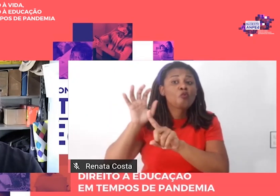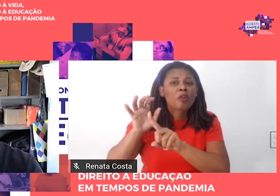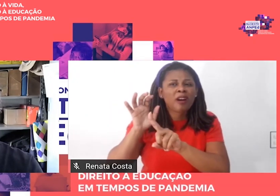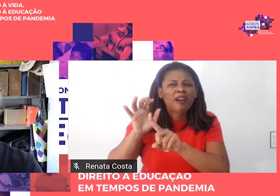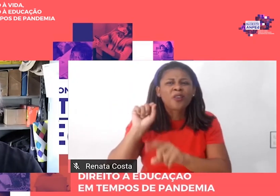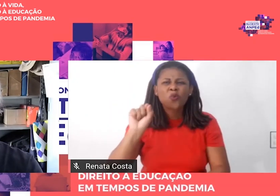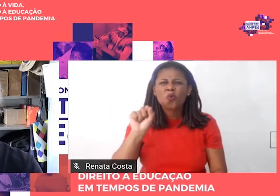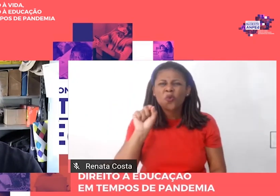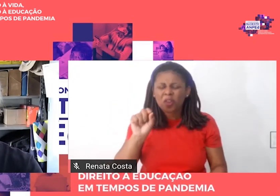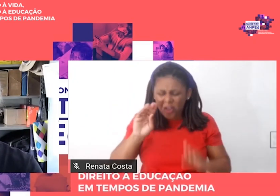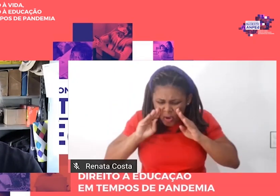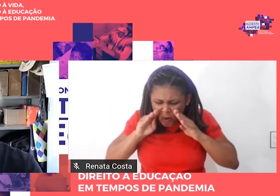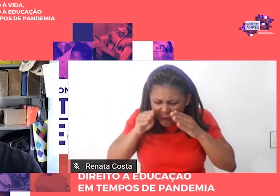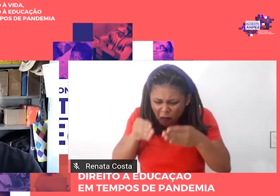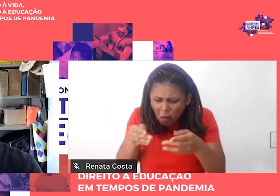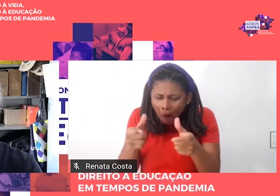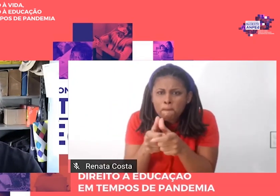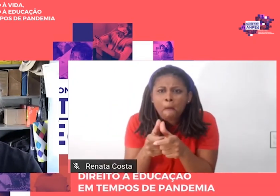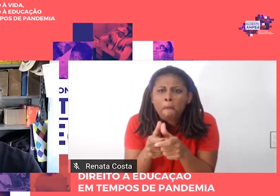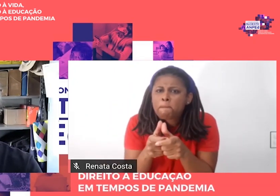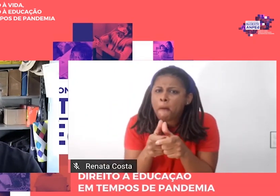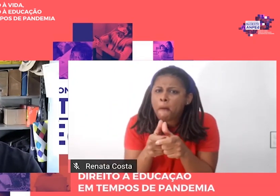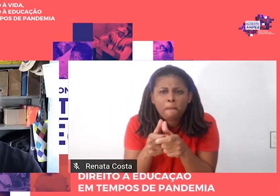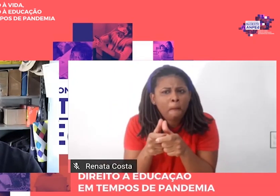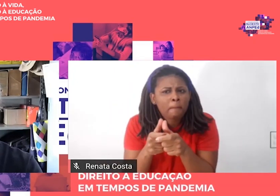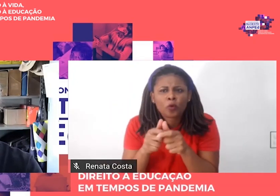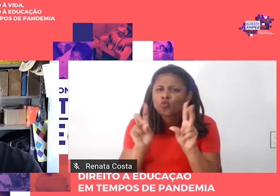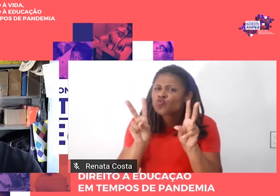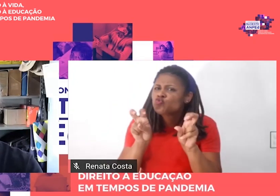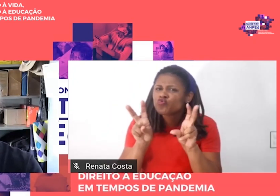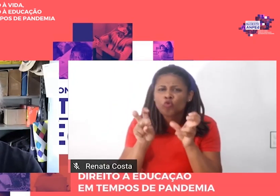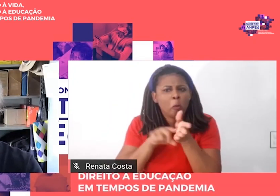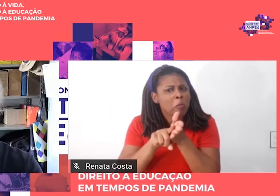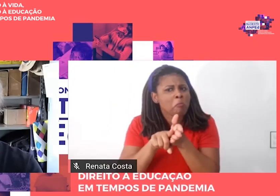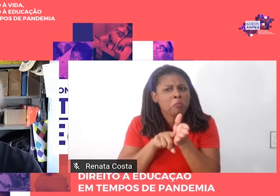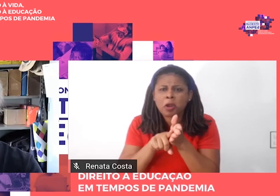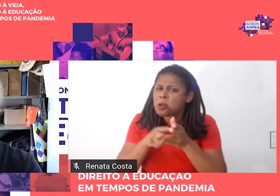estrito perímetro da definição do seu objeto de pesquisa,